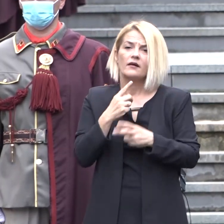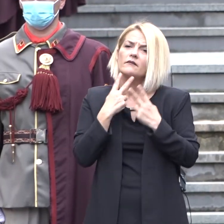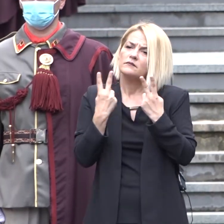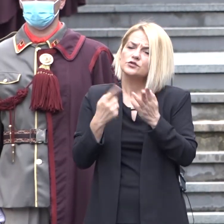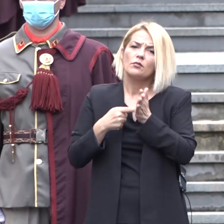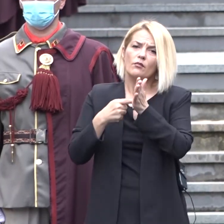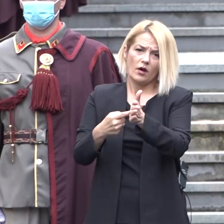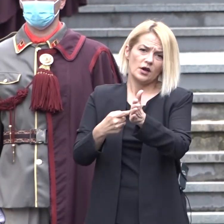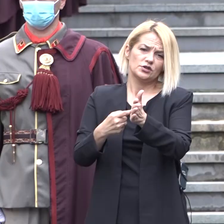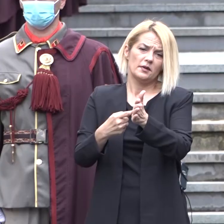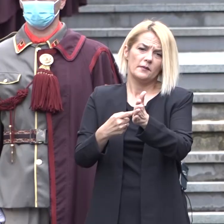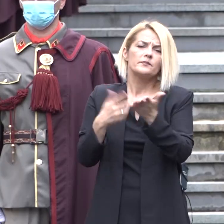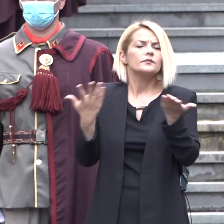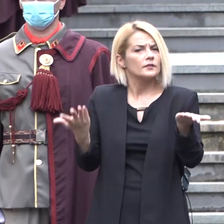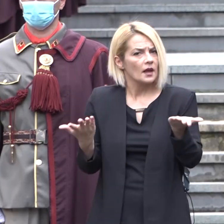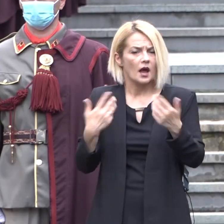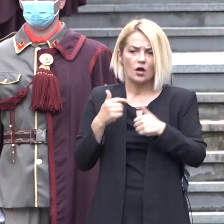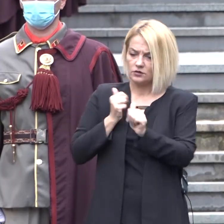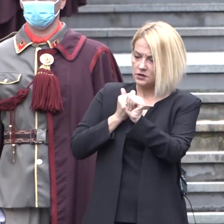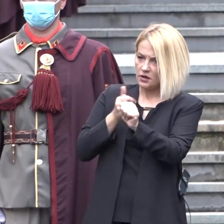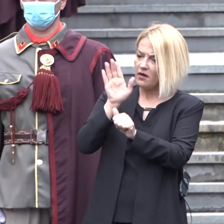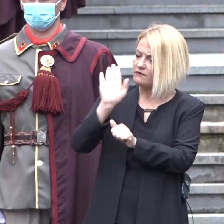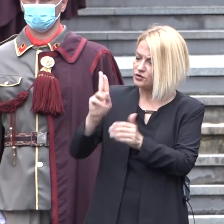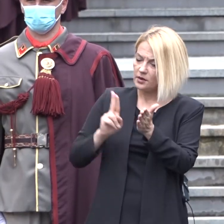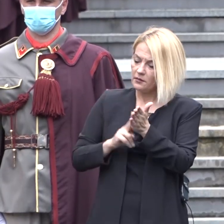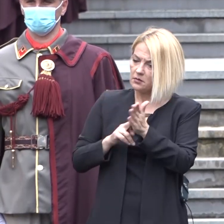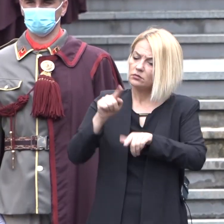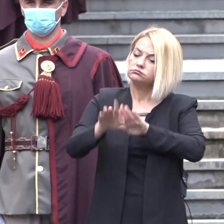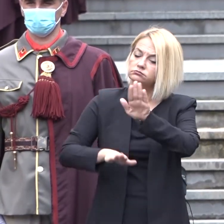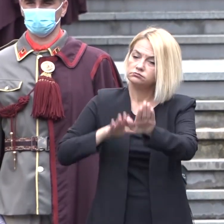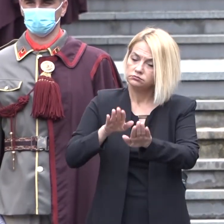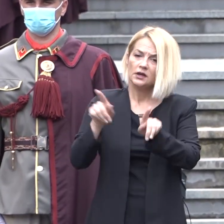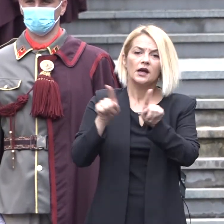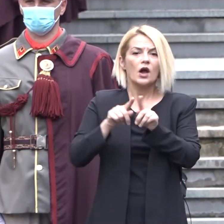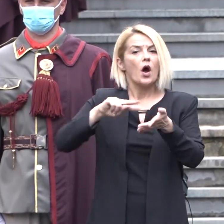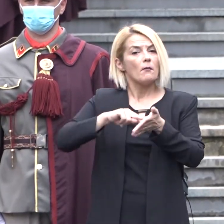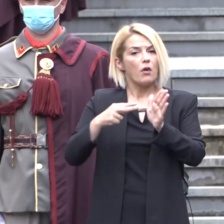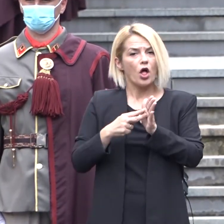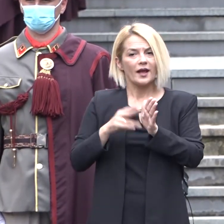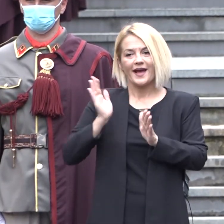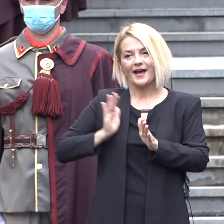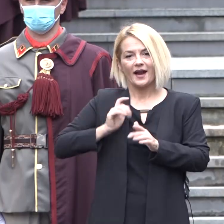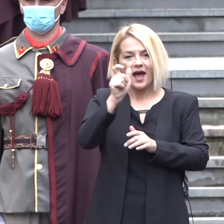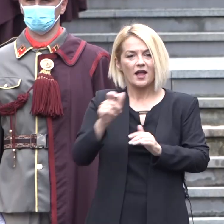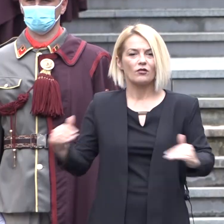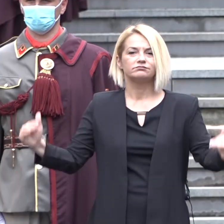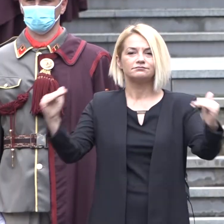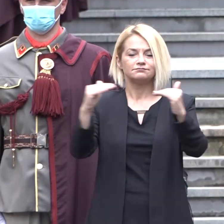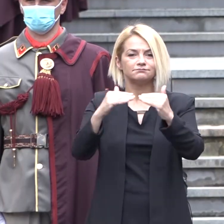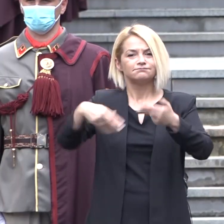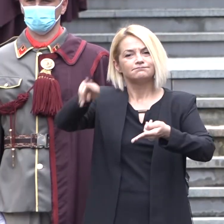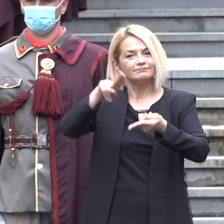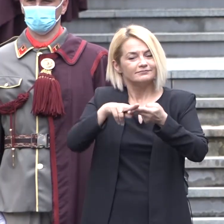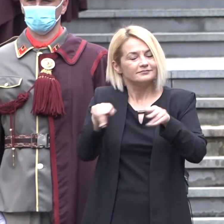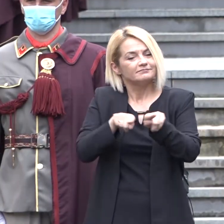-суштествен начин. А тоа е како да го следиме вашиот пример и преку политичко и граѓанско помирување, одново постигнеме